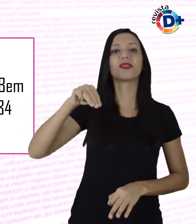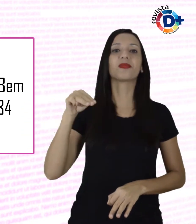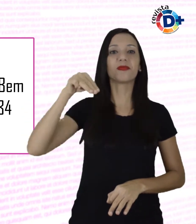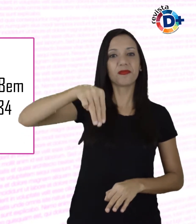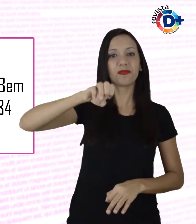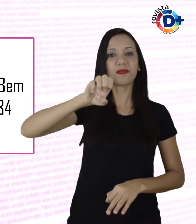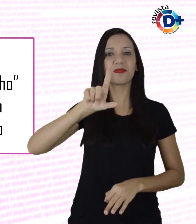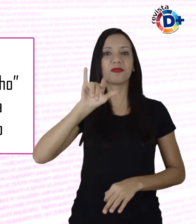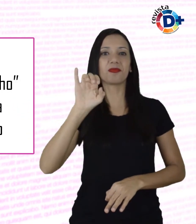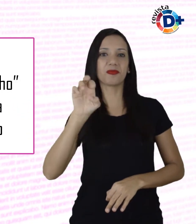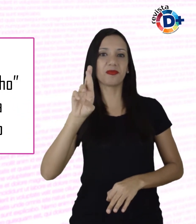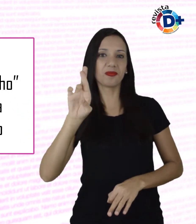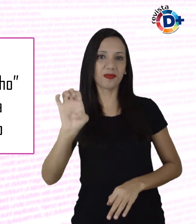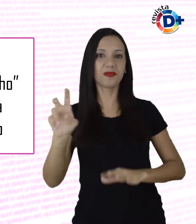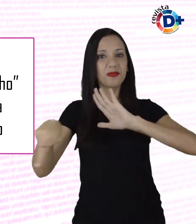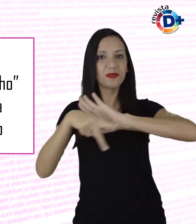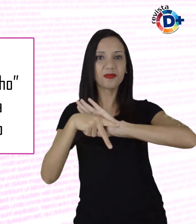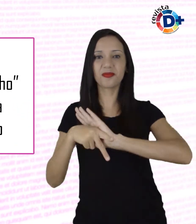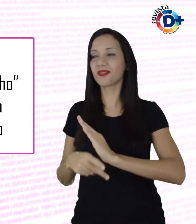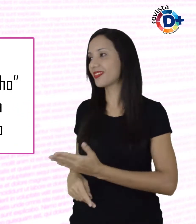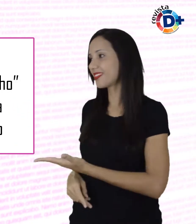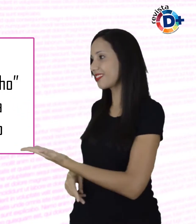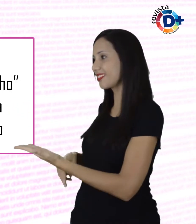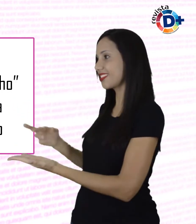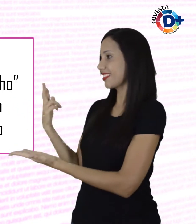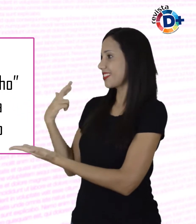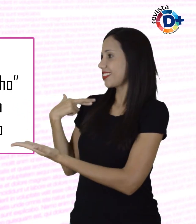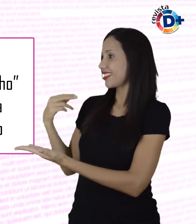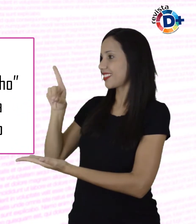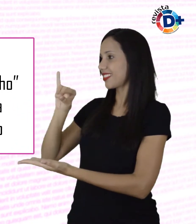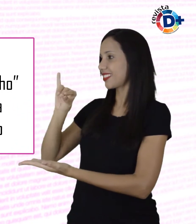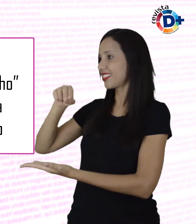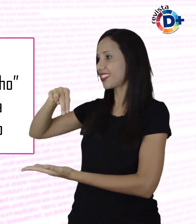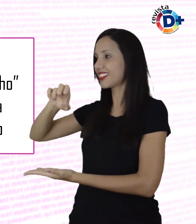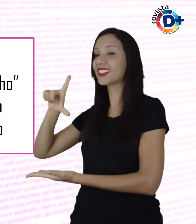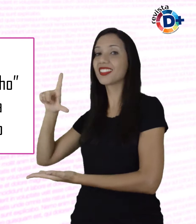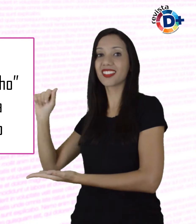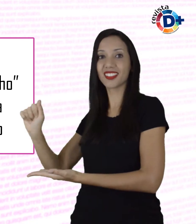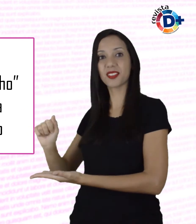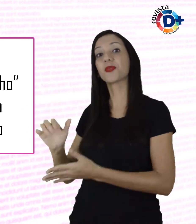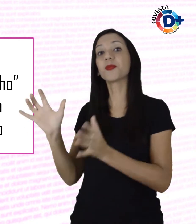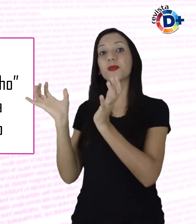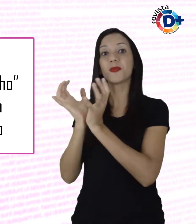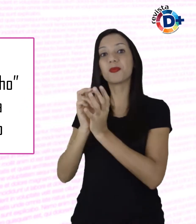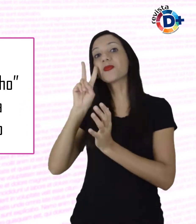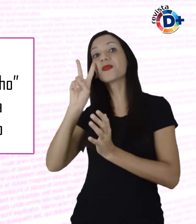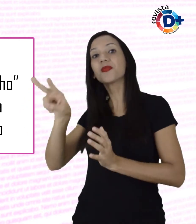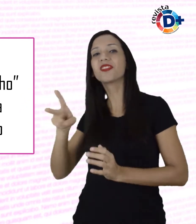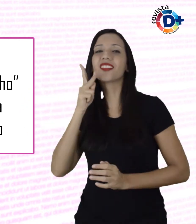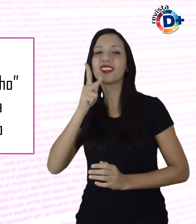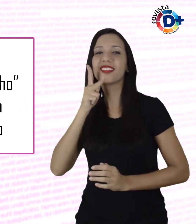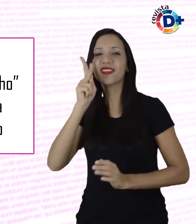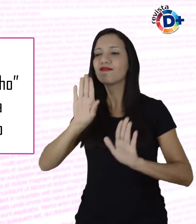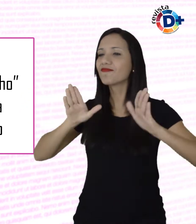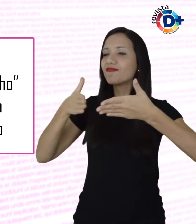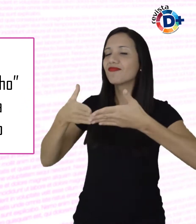Romano, o grupo Ver o Vinho, voltado ao ensino da análise sensorial da bebida para